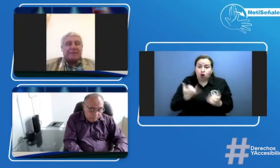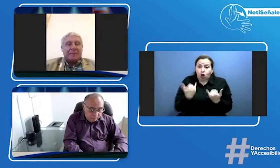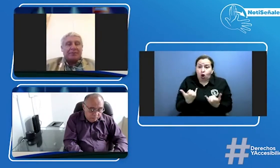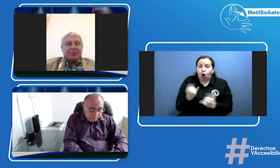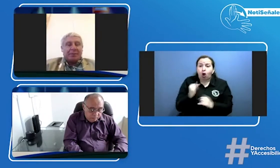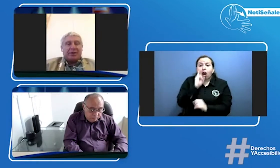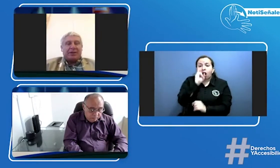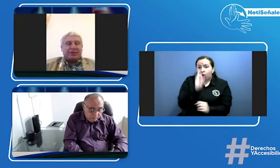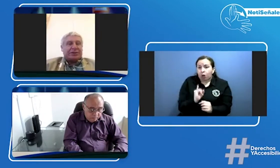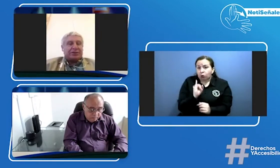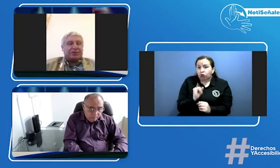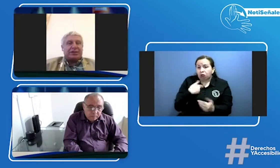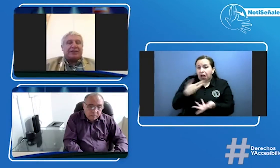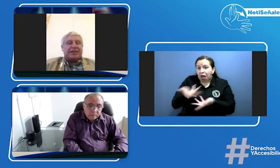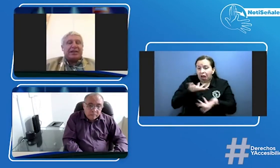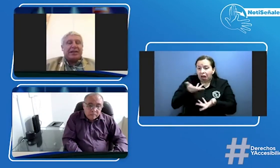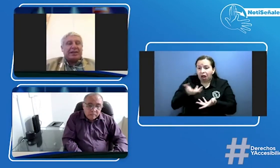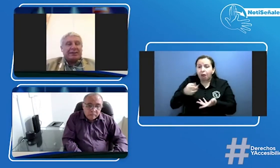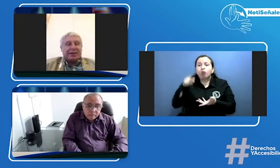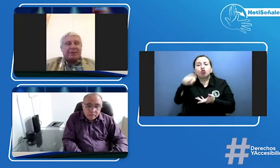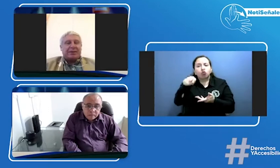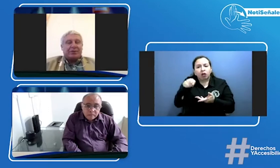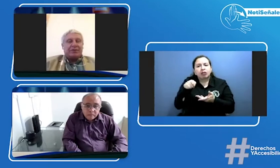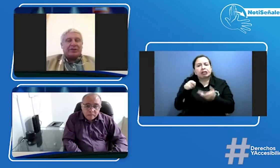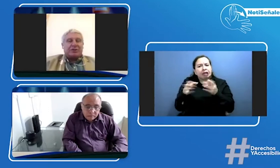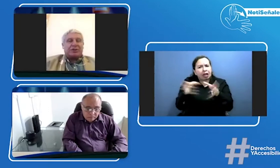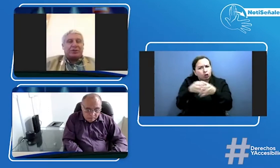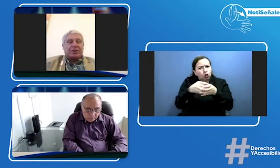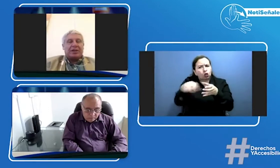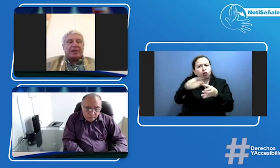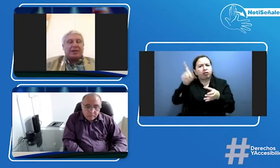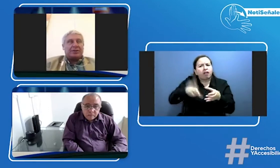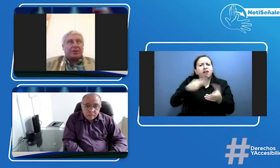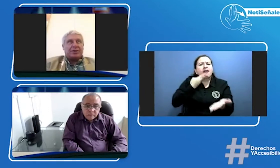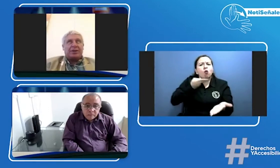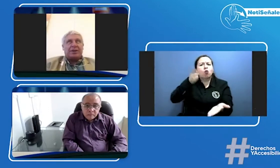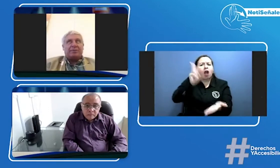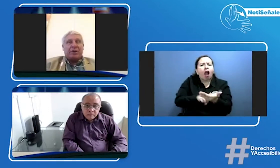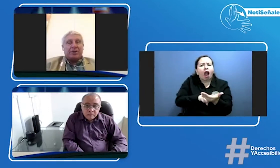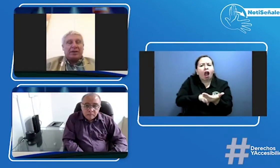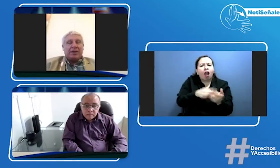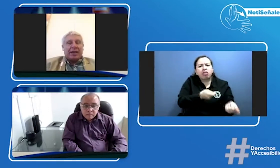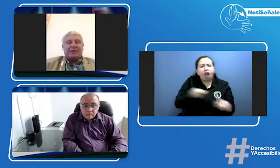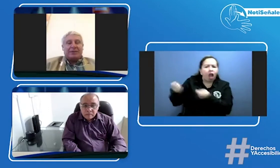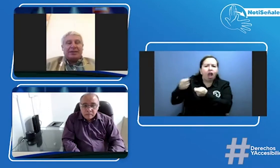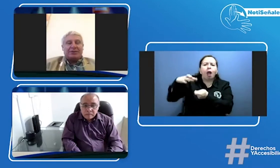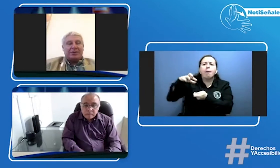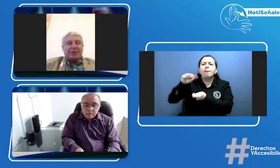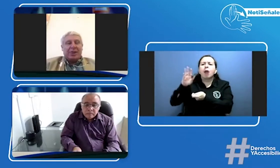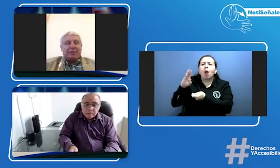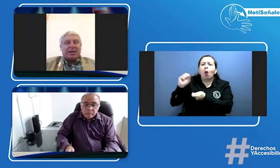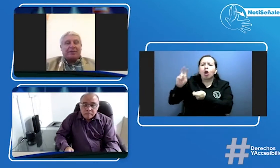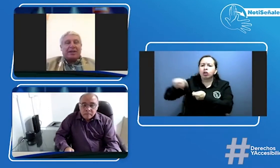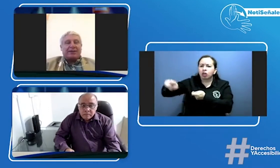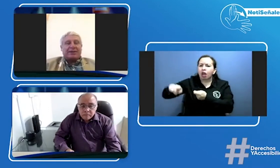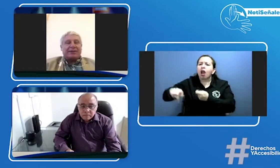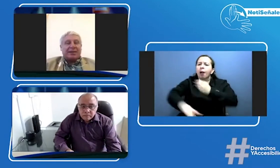pero la asociación de ustedes debería de remitirle un oficio al doctor Pagón al Viceministro para que obviamente se entere